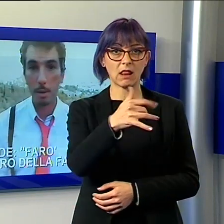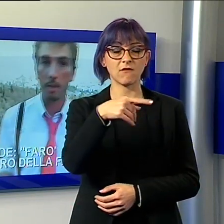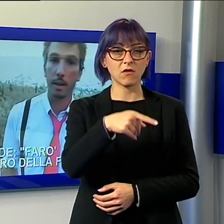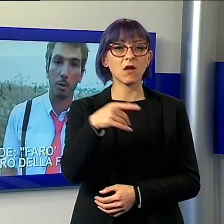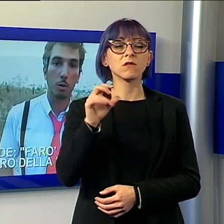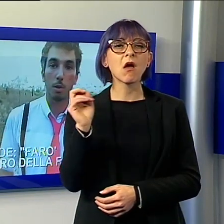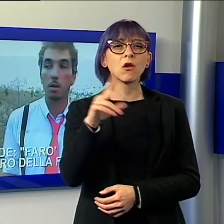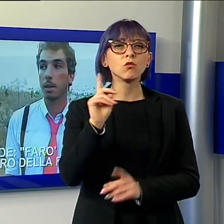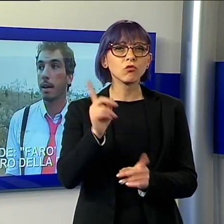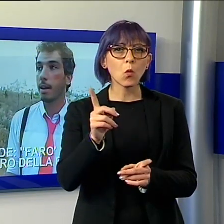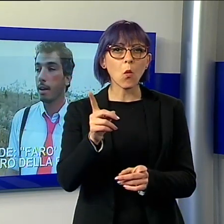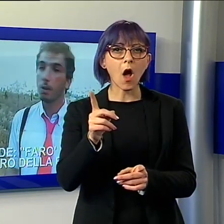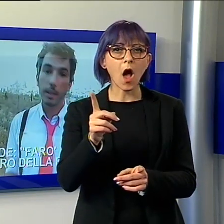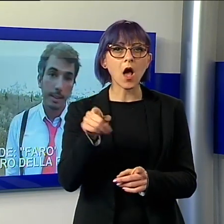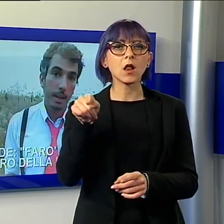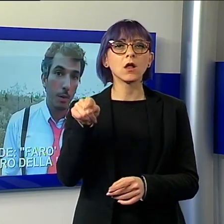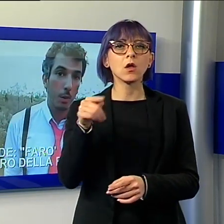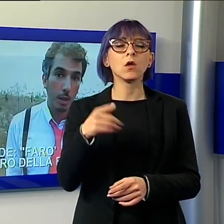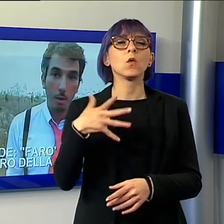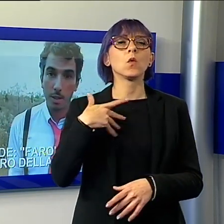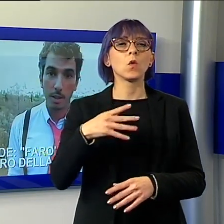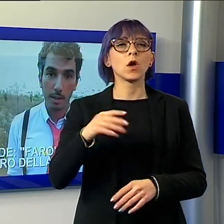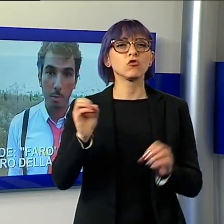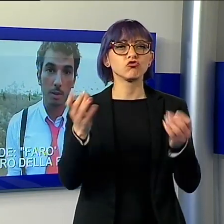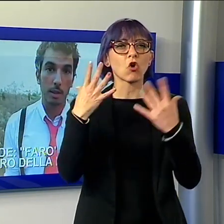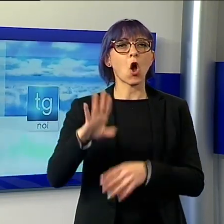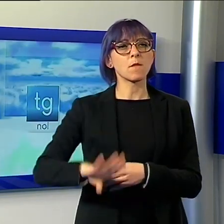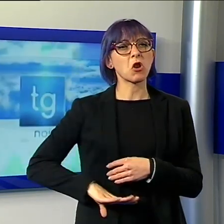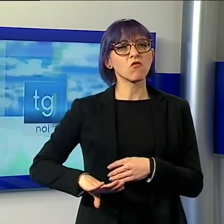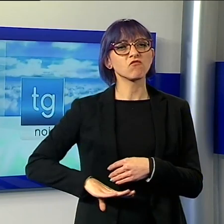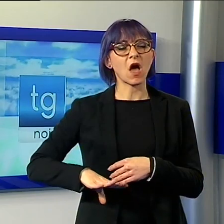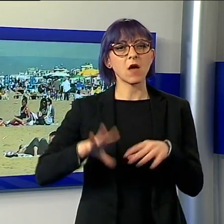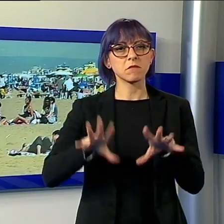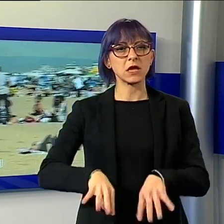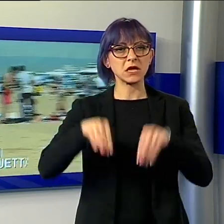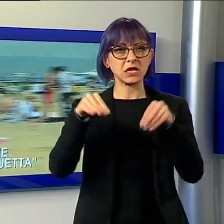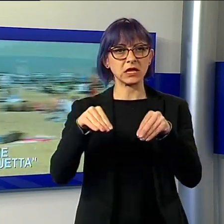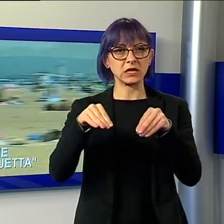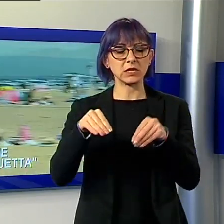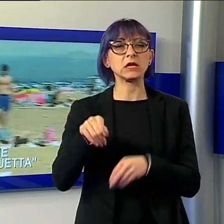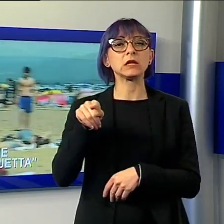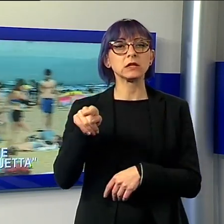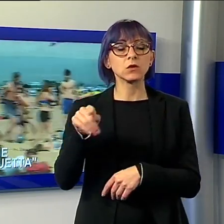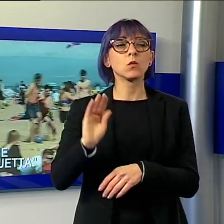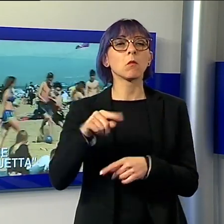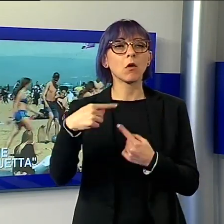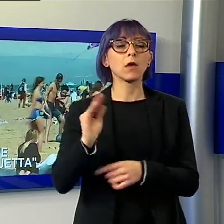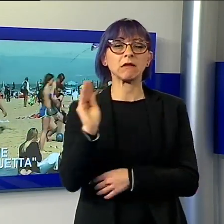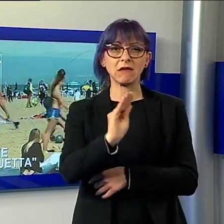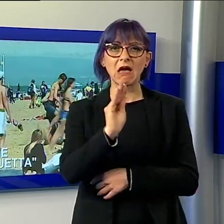compagna e chiede una mobilitazione in suo favore. Il pienone per Pasquetta esultano albergatori